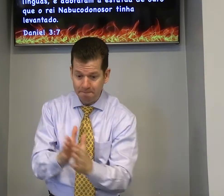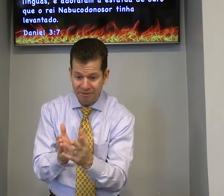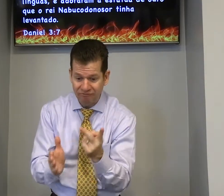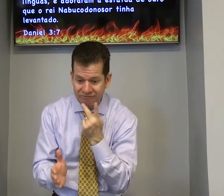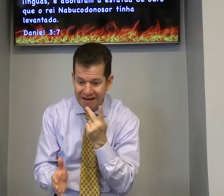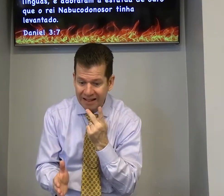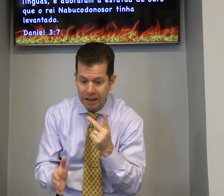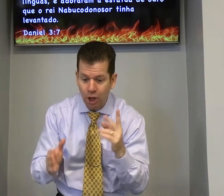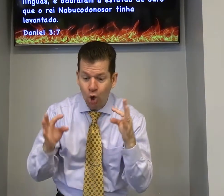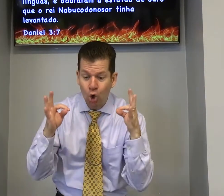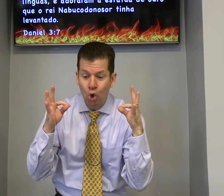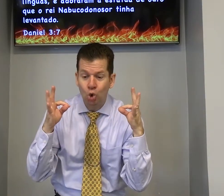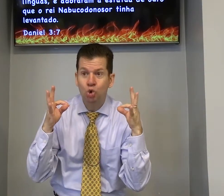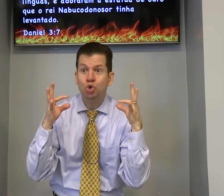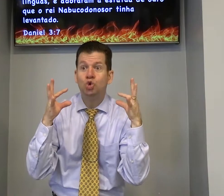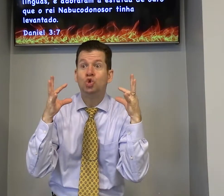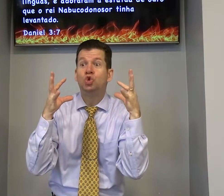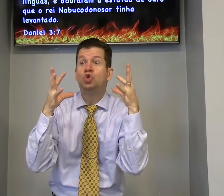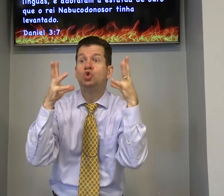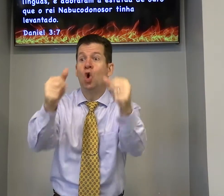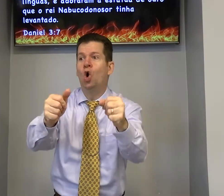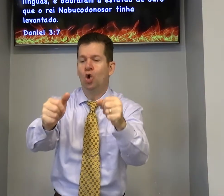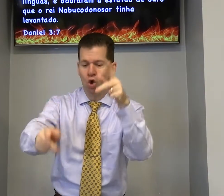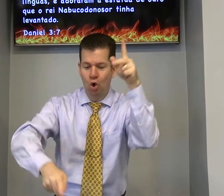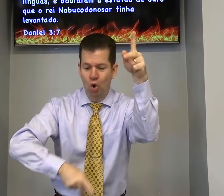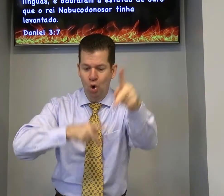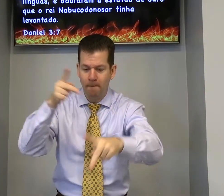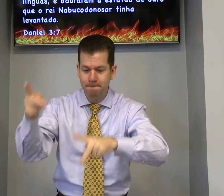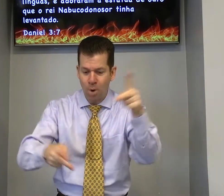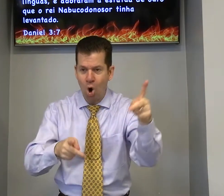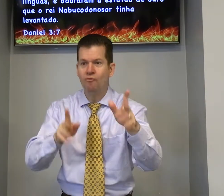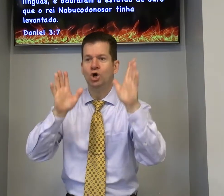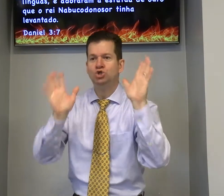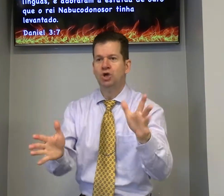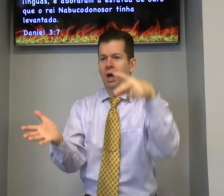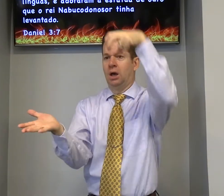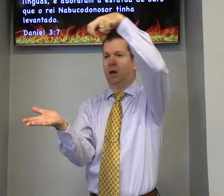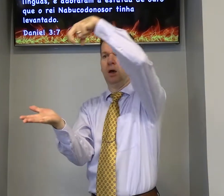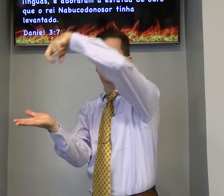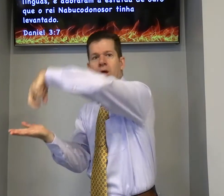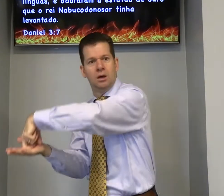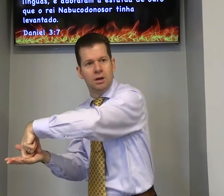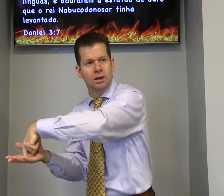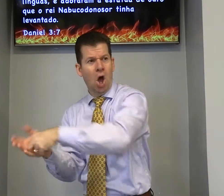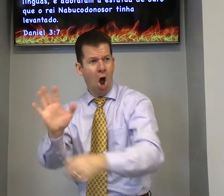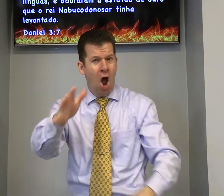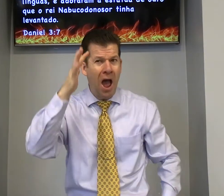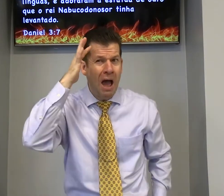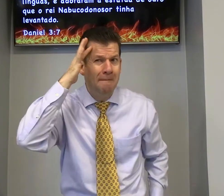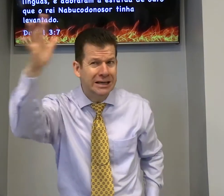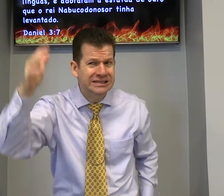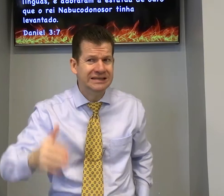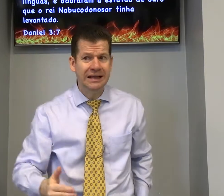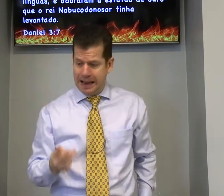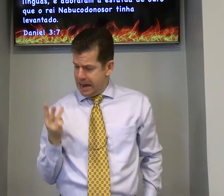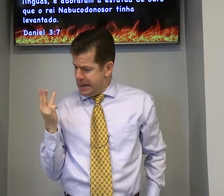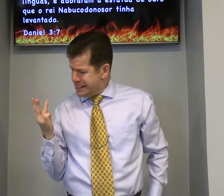a Bíblia fala que todo o povo se ajoelhou pensa